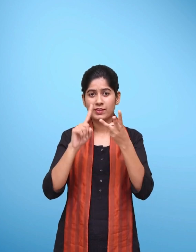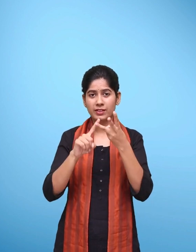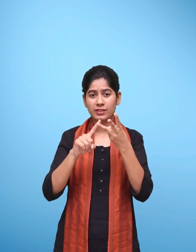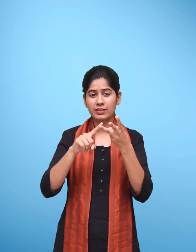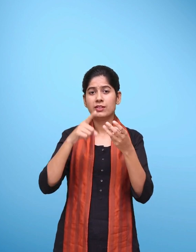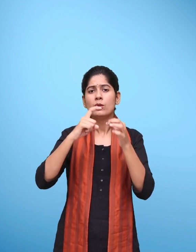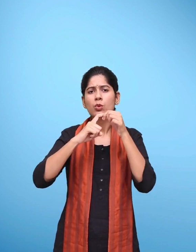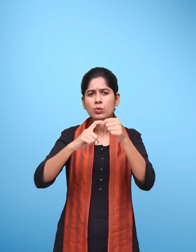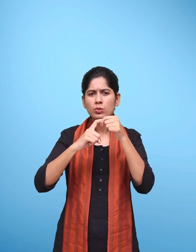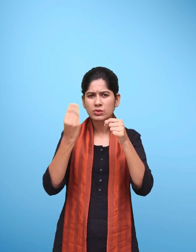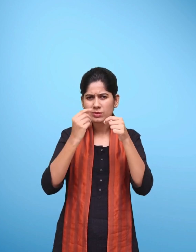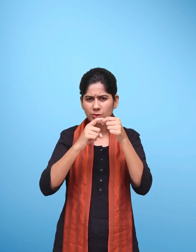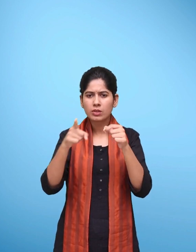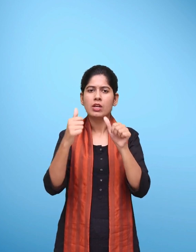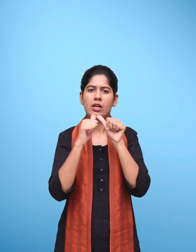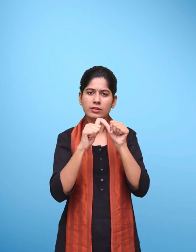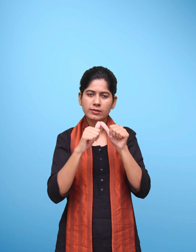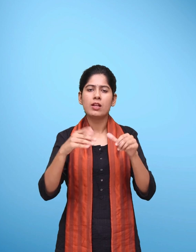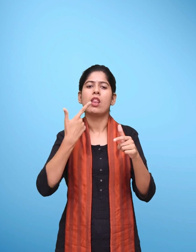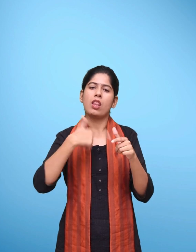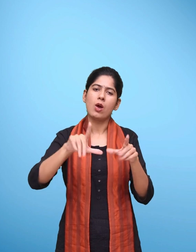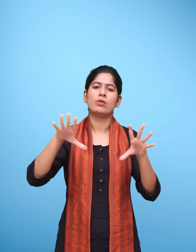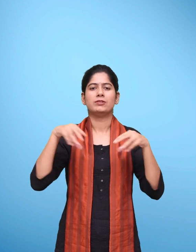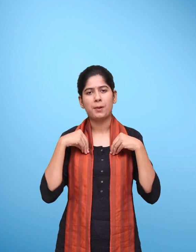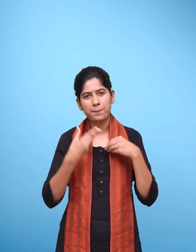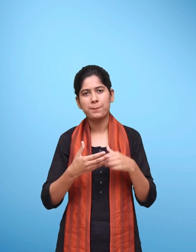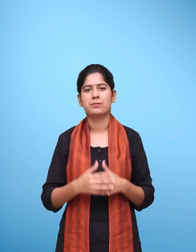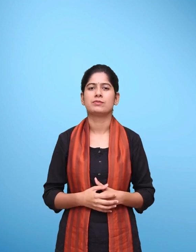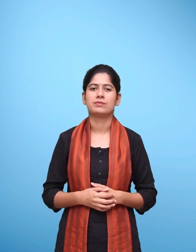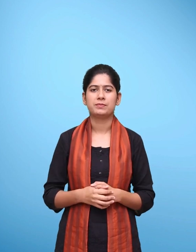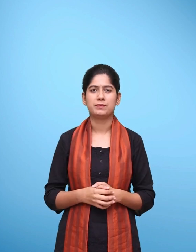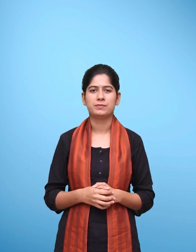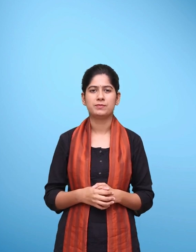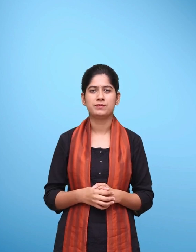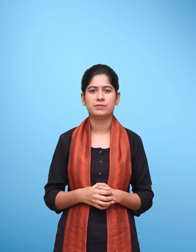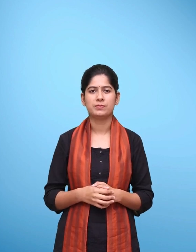तीसरा चरण पहुँच प्रदान करें और एप को अनुमती दें.